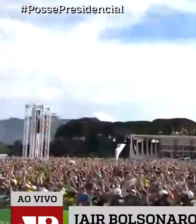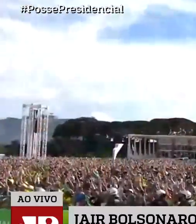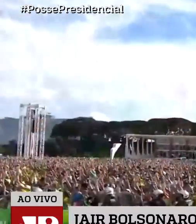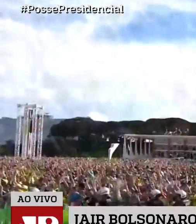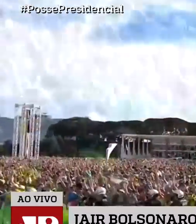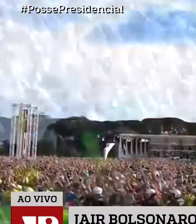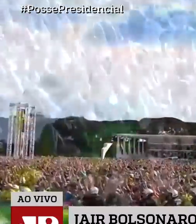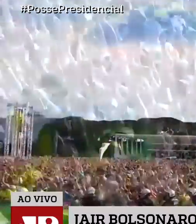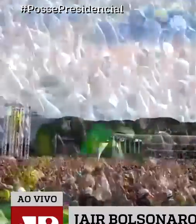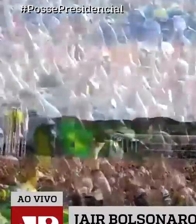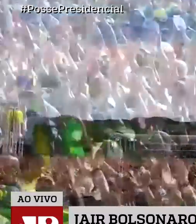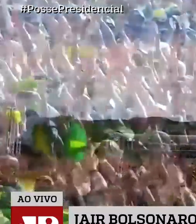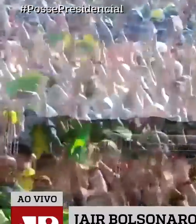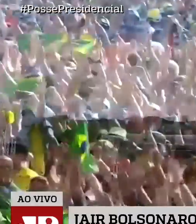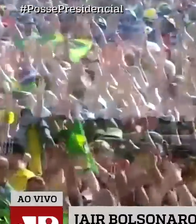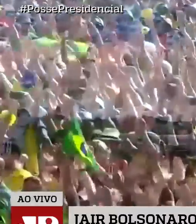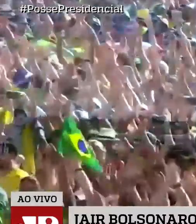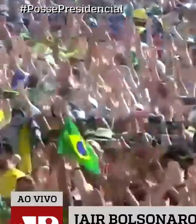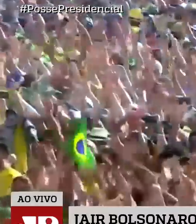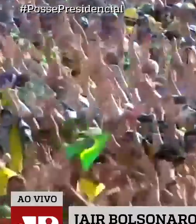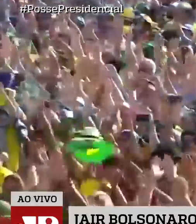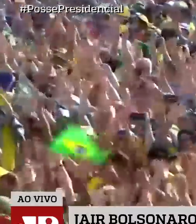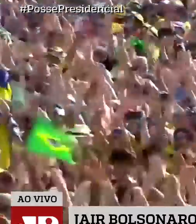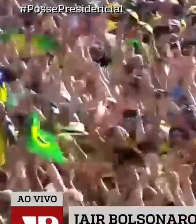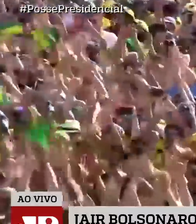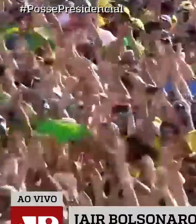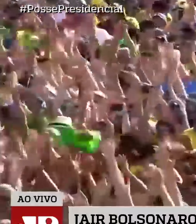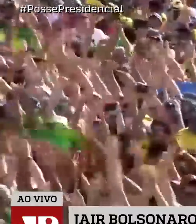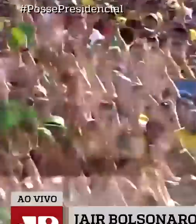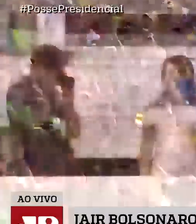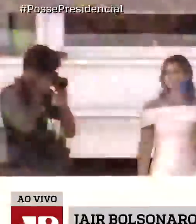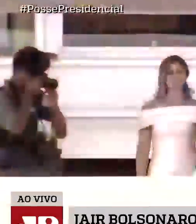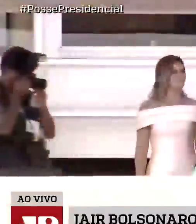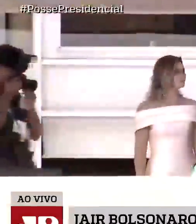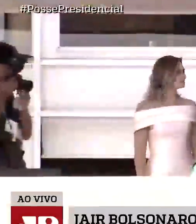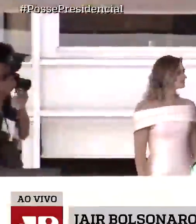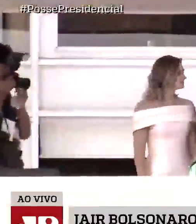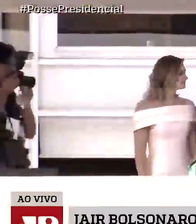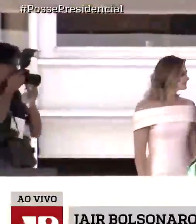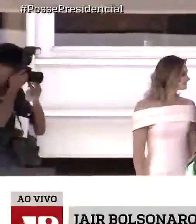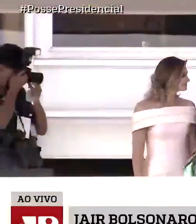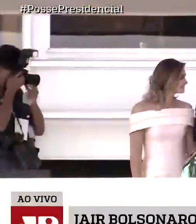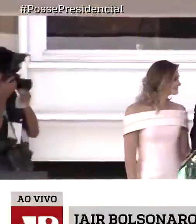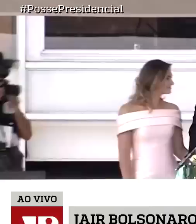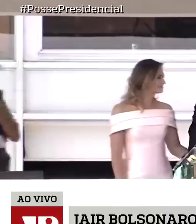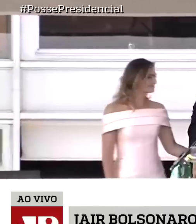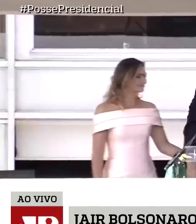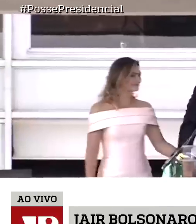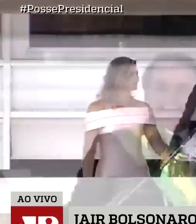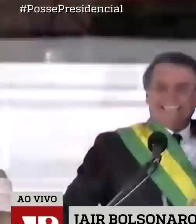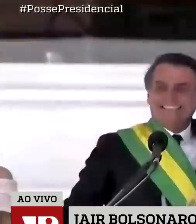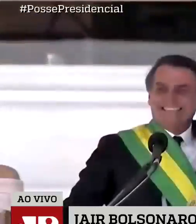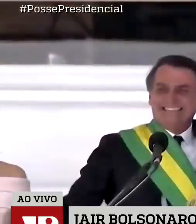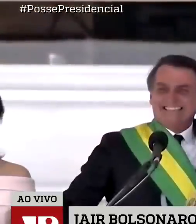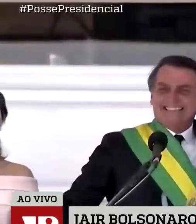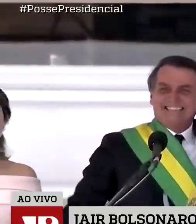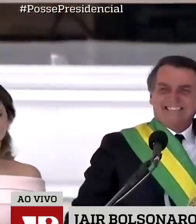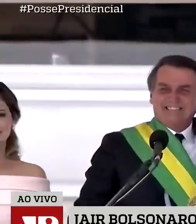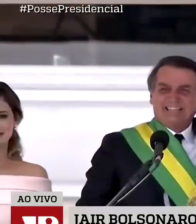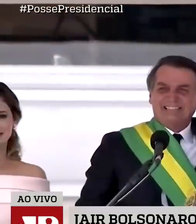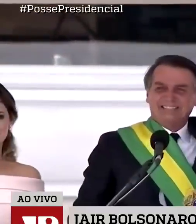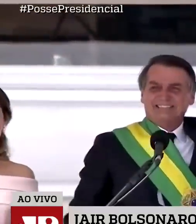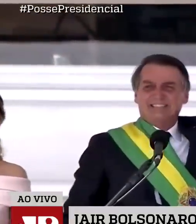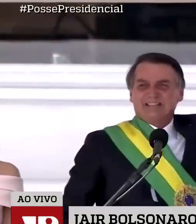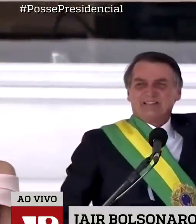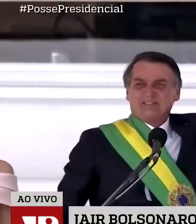São 5 horas e 21 minutos aqui na Jovem Pan. Você está assistindo e nos ouvindo. A transmissão por imagens prossegue. Agora, Jair